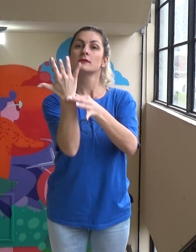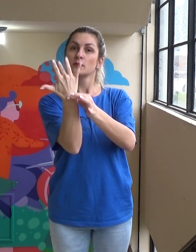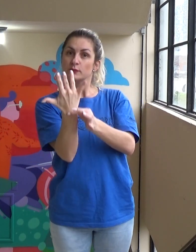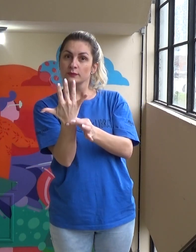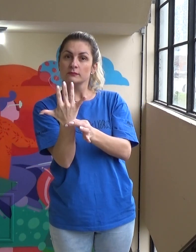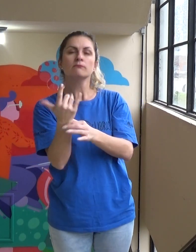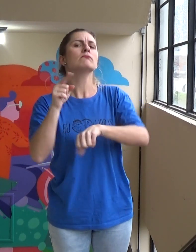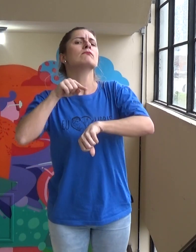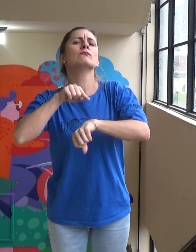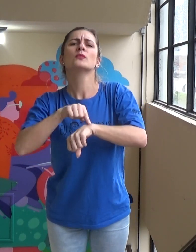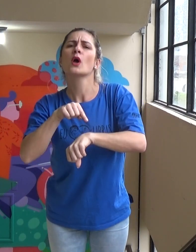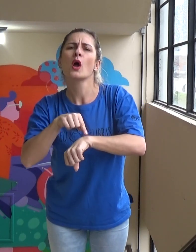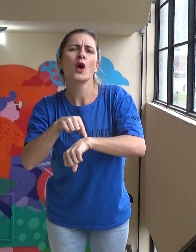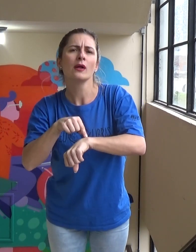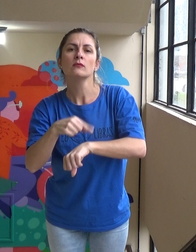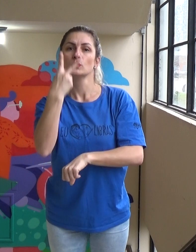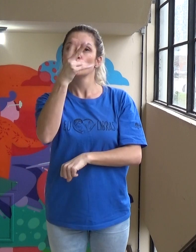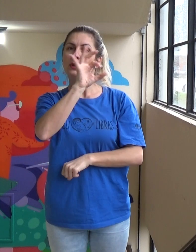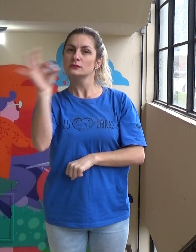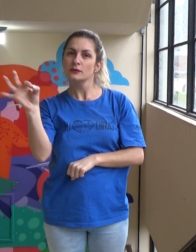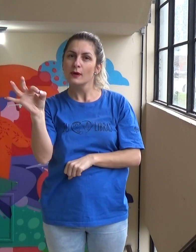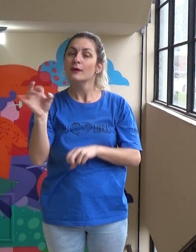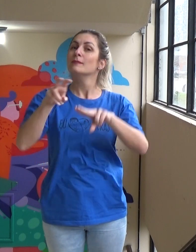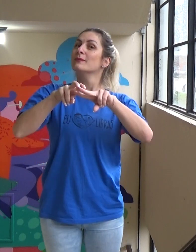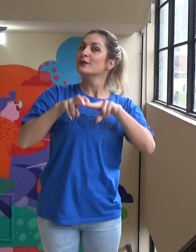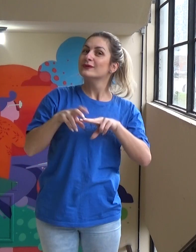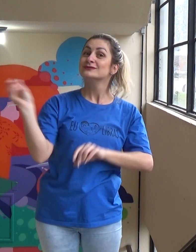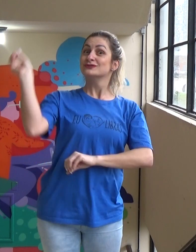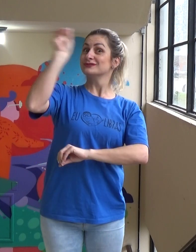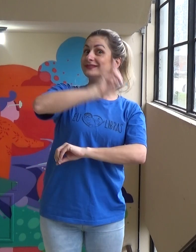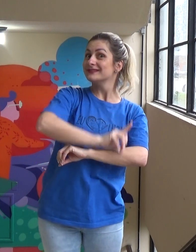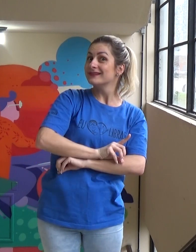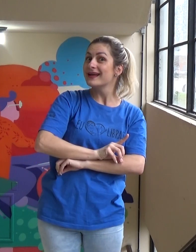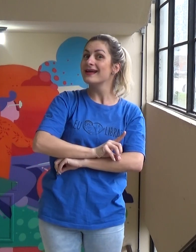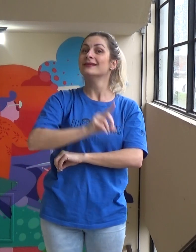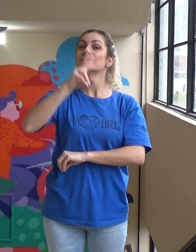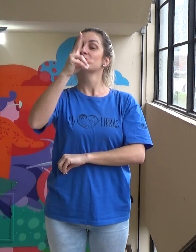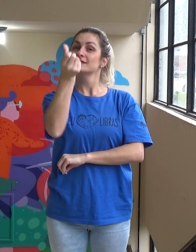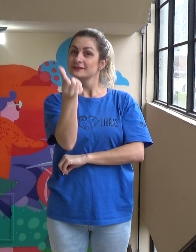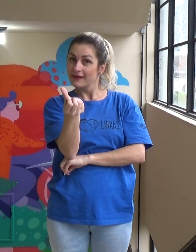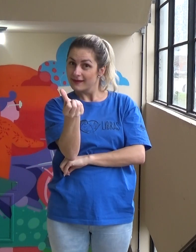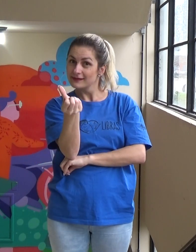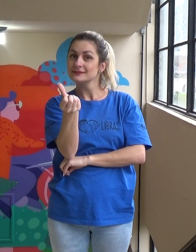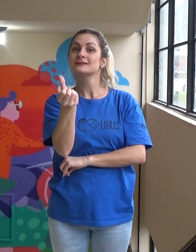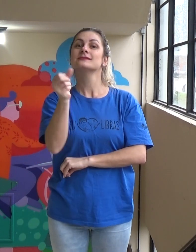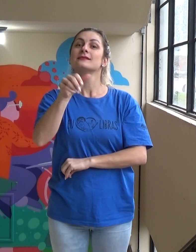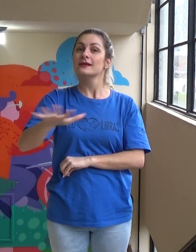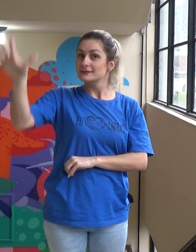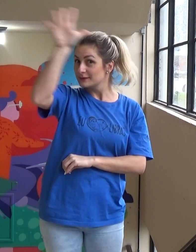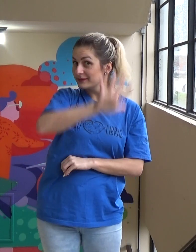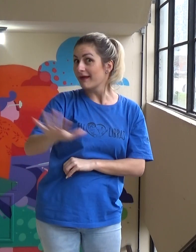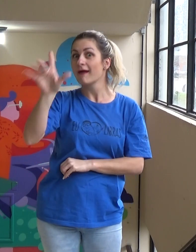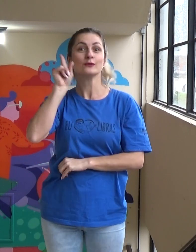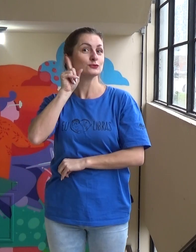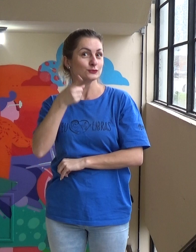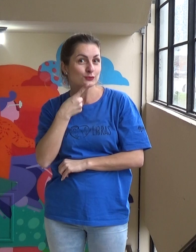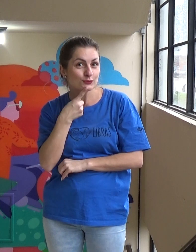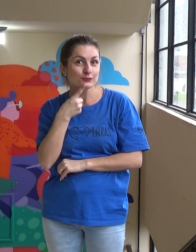do prédio, aqui na ULIS, às duas da tarde, no dia 26 de setembro, que é o Dia